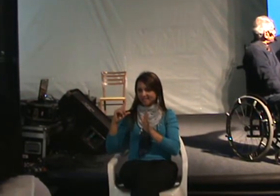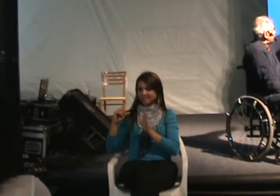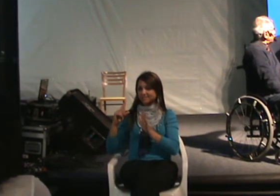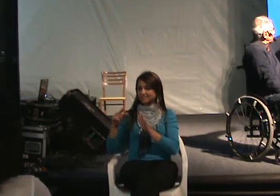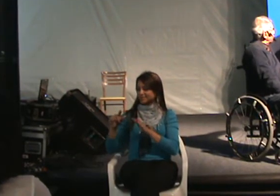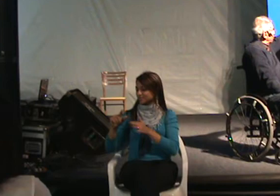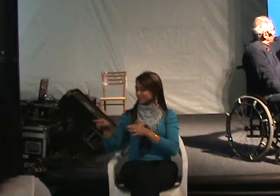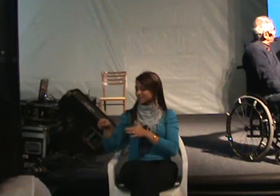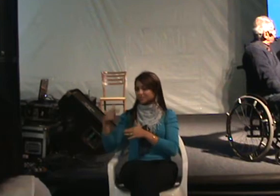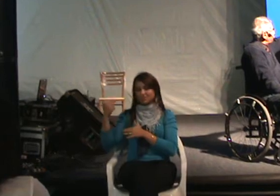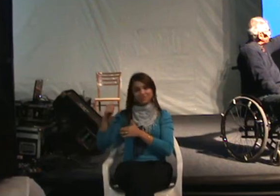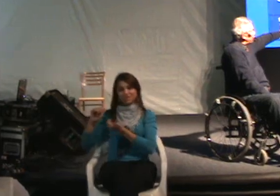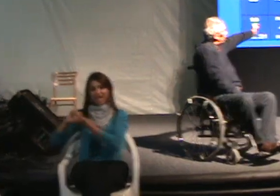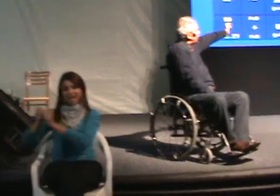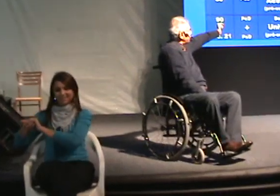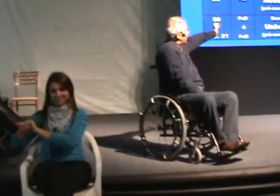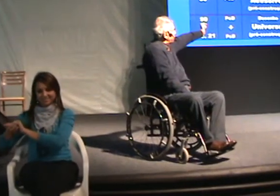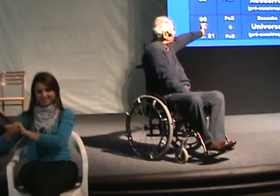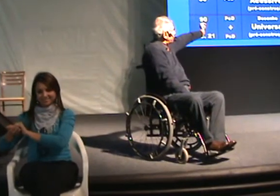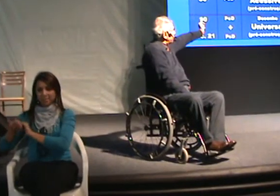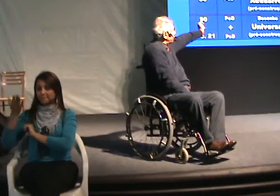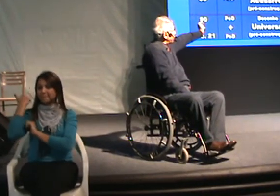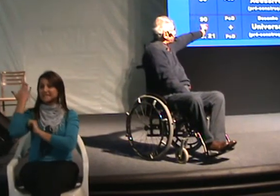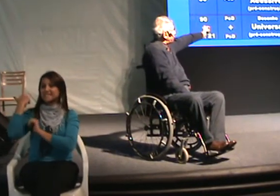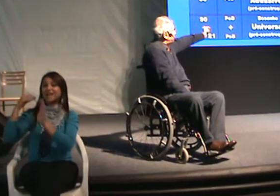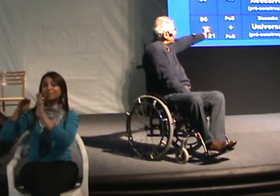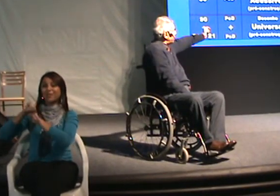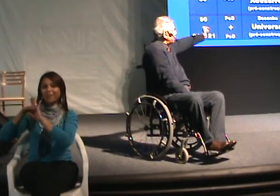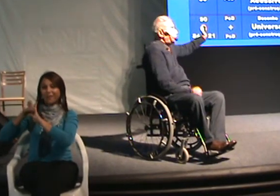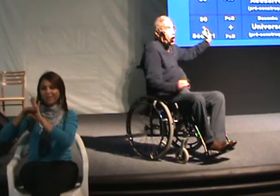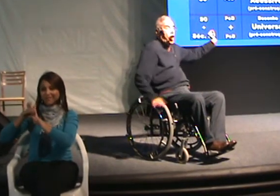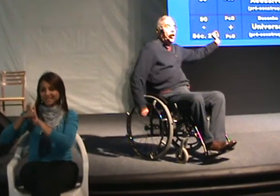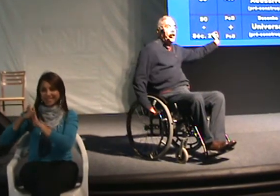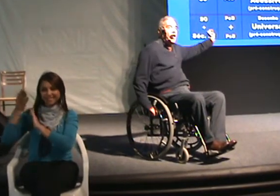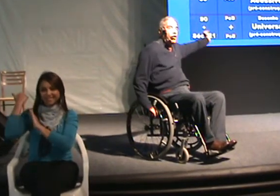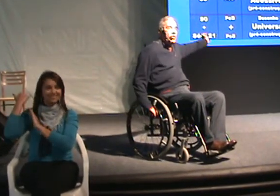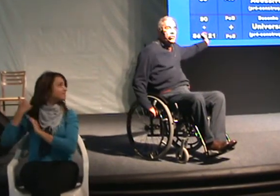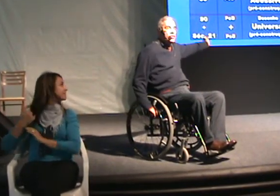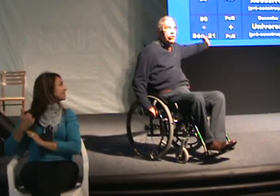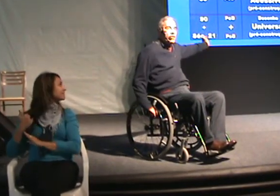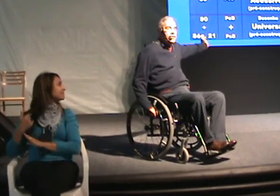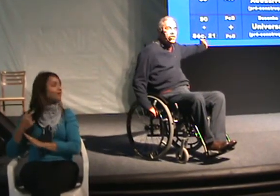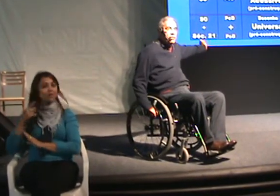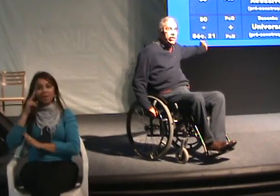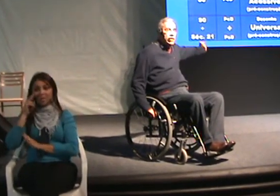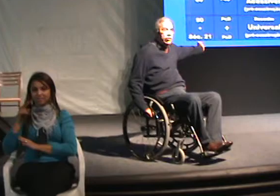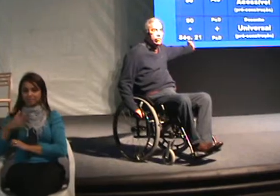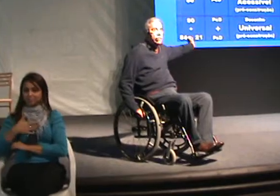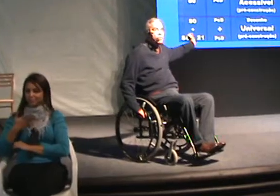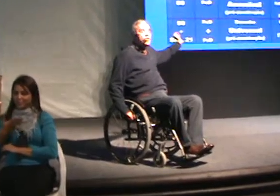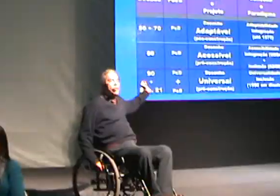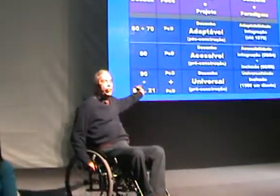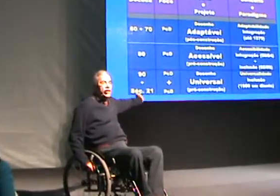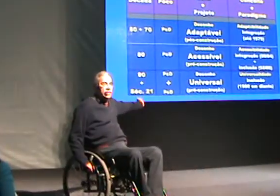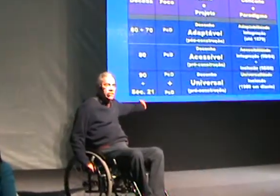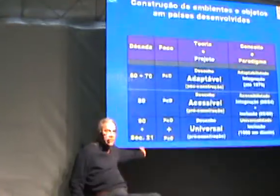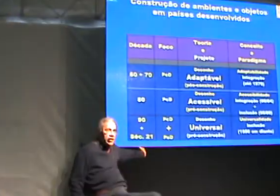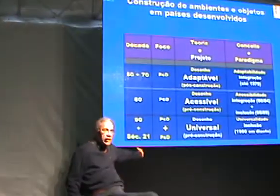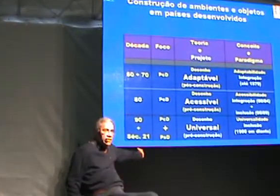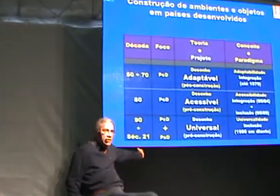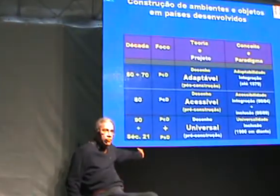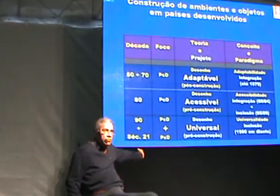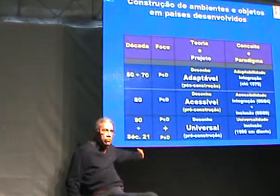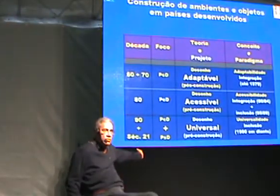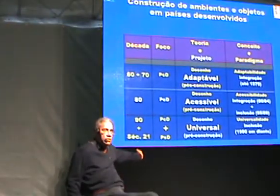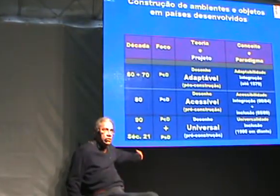-construção. O conceito da época, então adaptabilidade. Olha lá, ó pessoal. Agora vocês já aprenderam. Diferença,